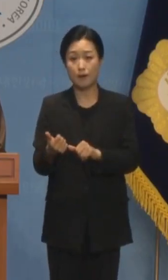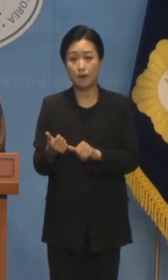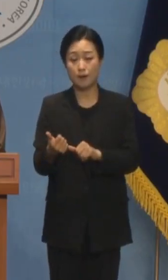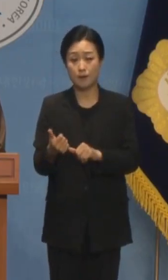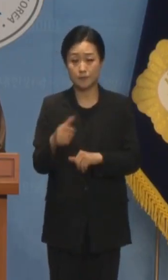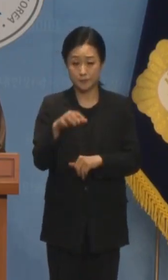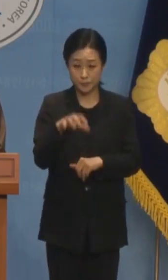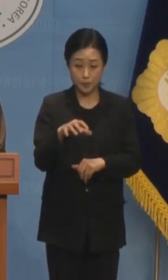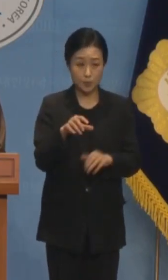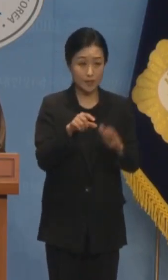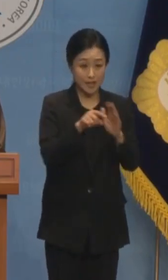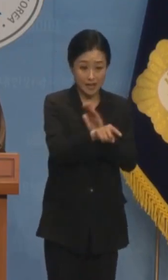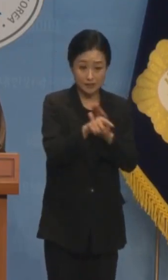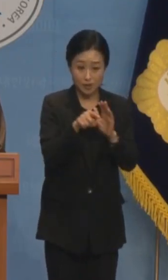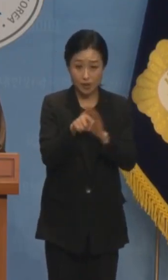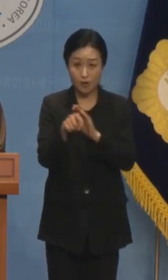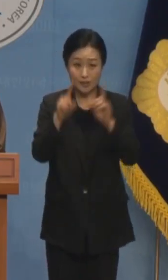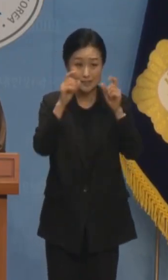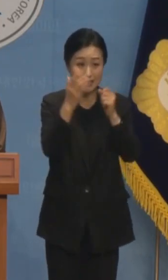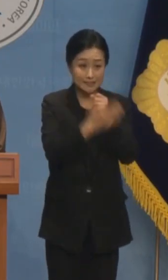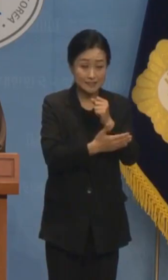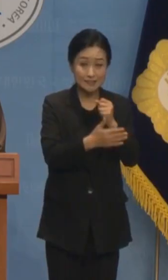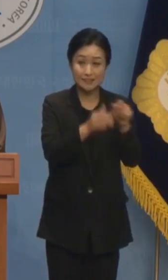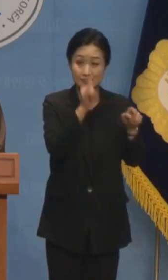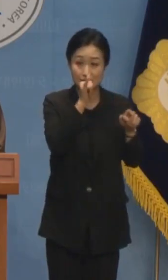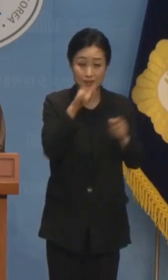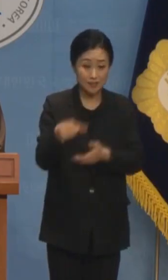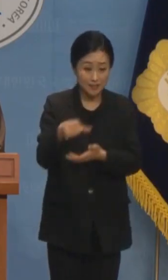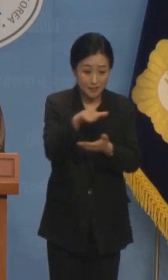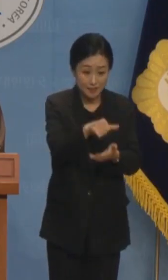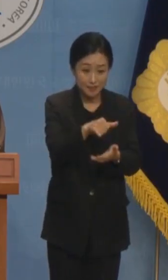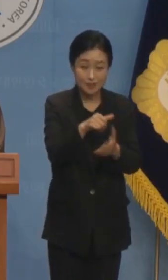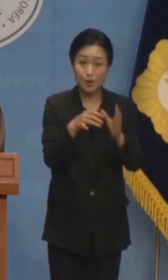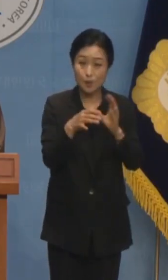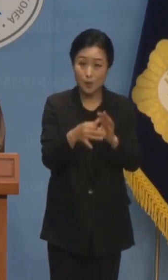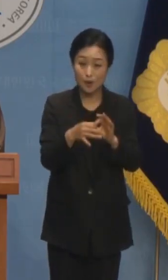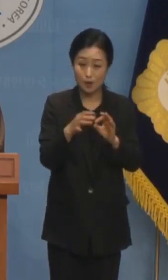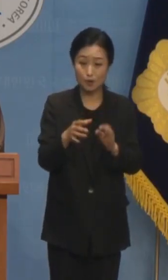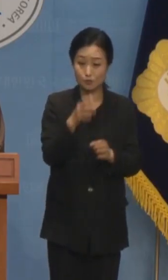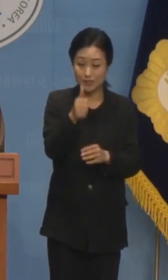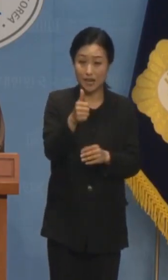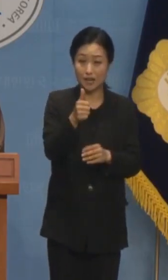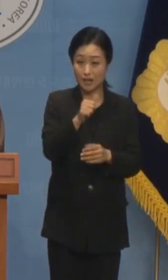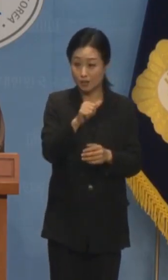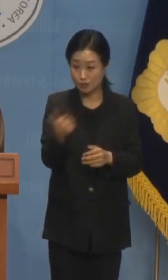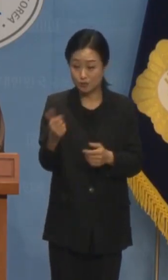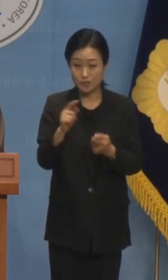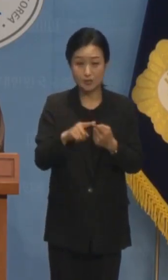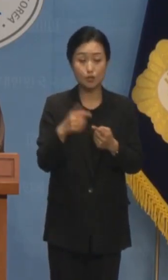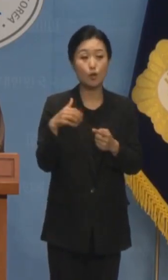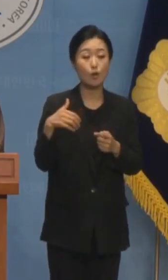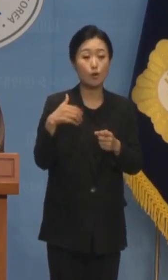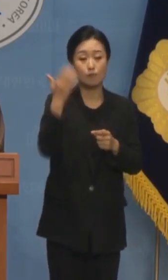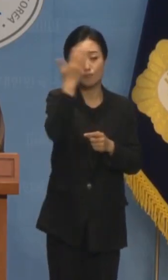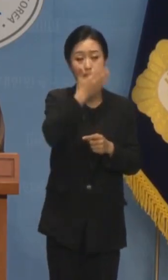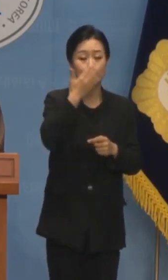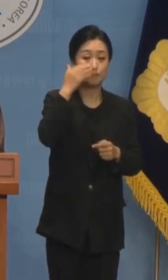사진들을 올리더니 정작 자신이 받은 명품 백과 직접 연관이 있는 이의 죽음은 왜 모르셉니까